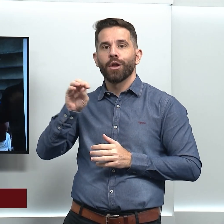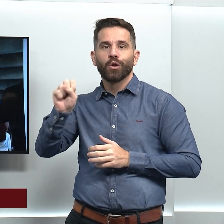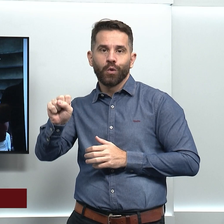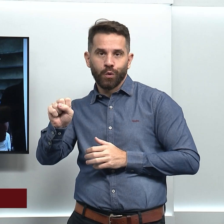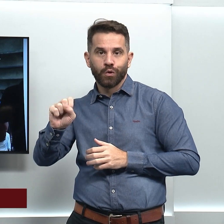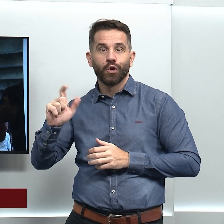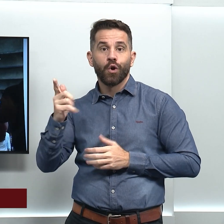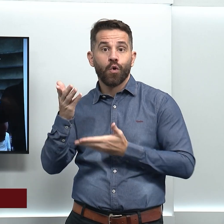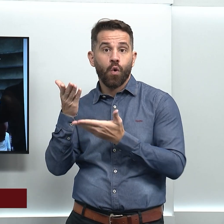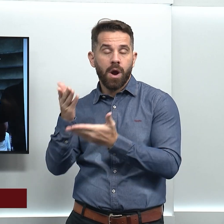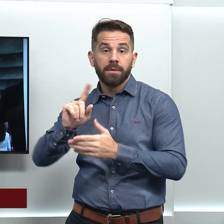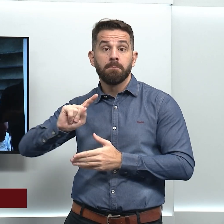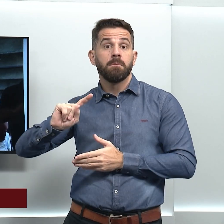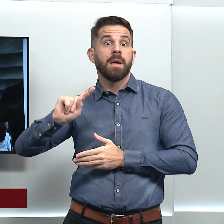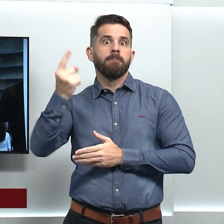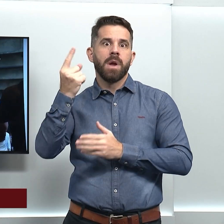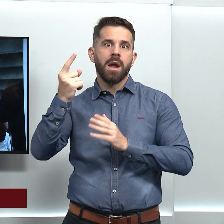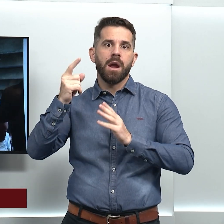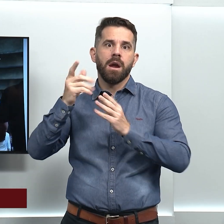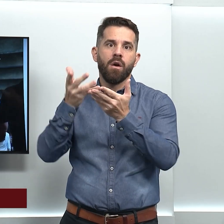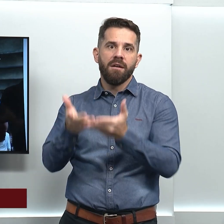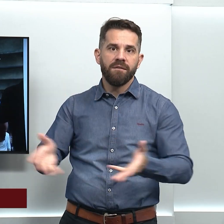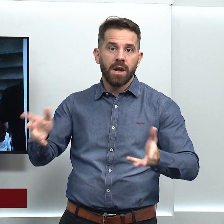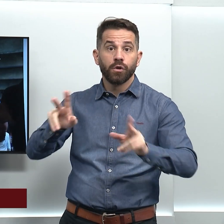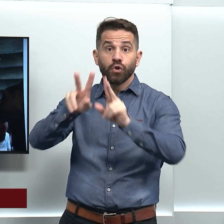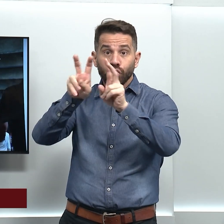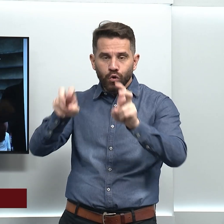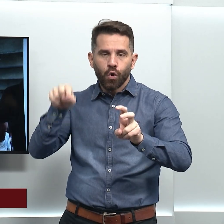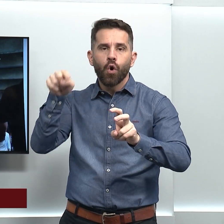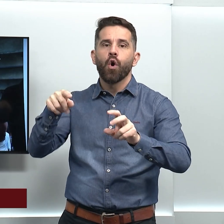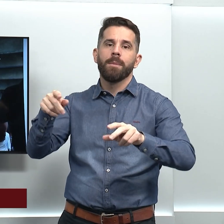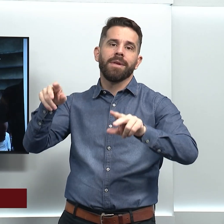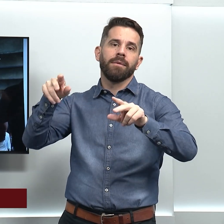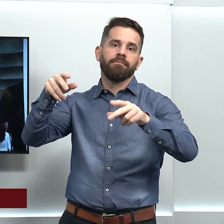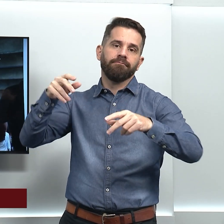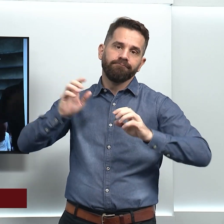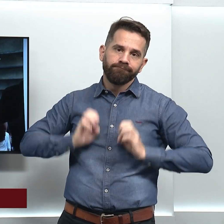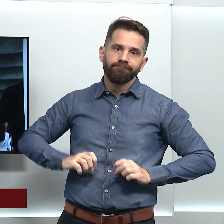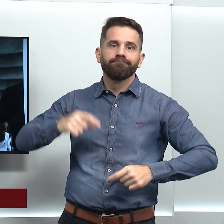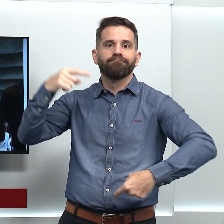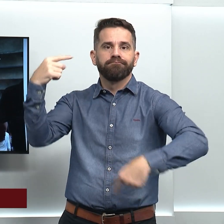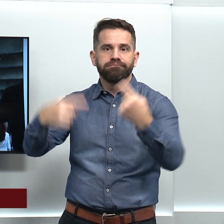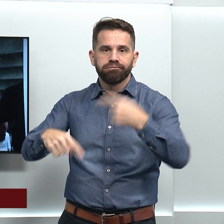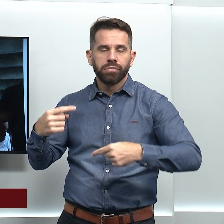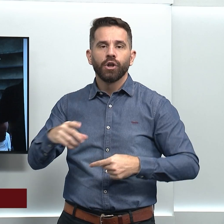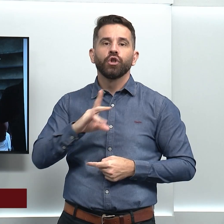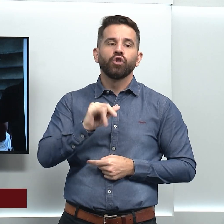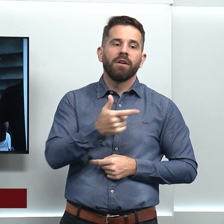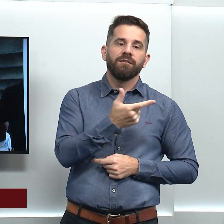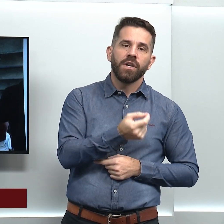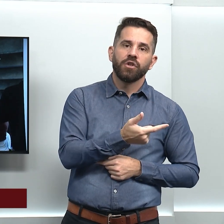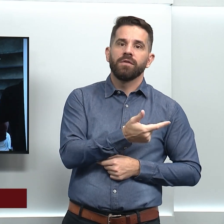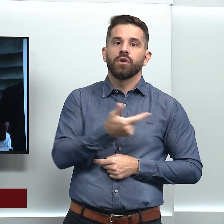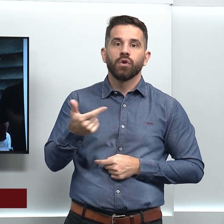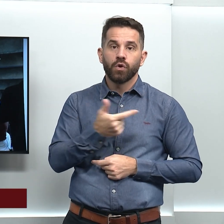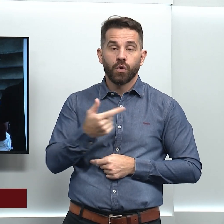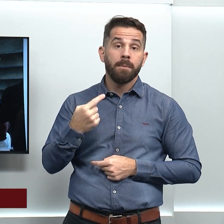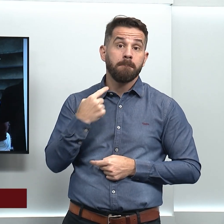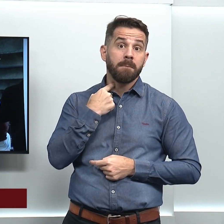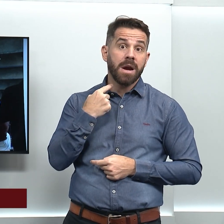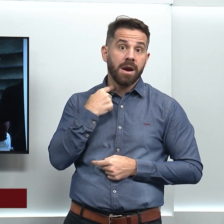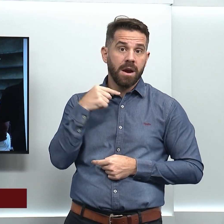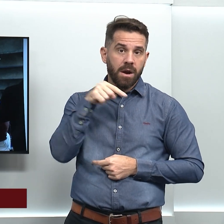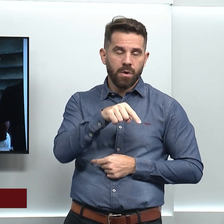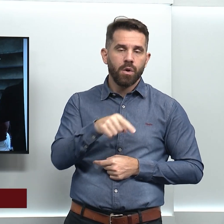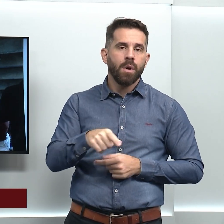de ética no setor público, que será realizada de 20 a 22 de maio no Centro Cultural Oscar Niemeyer. O